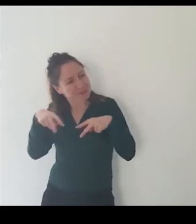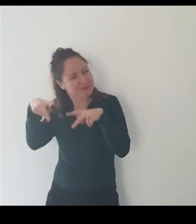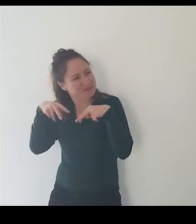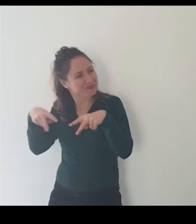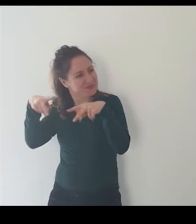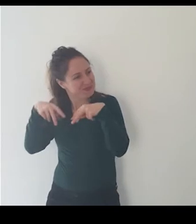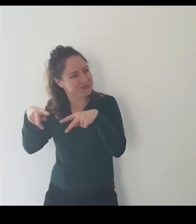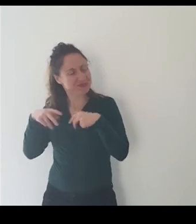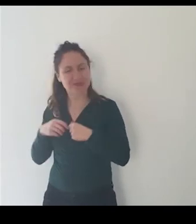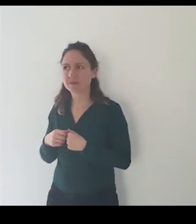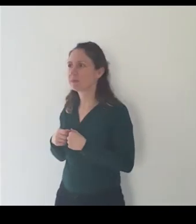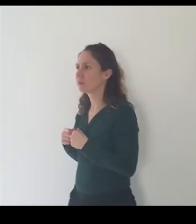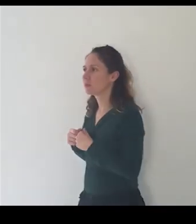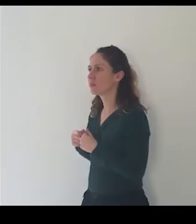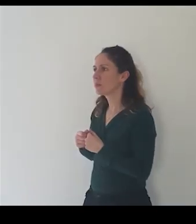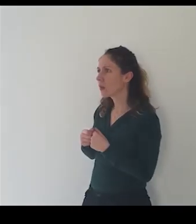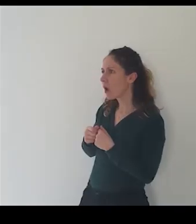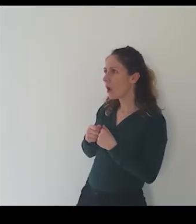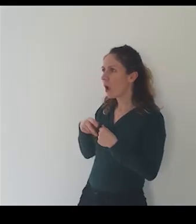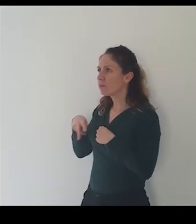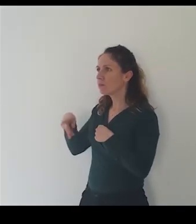non mi piace la tua linguaccia